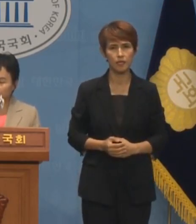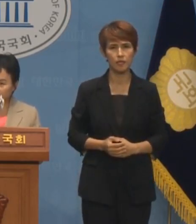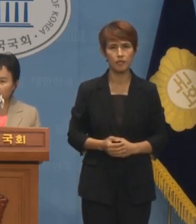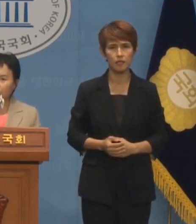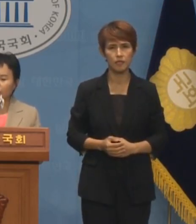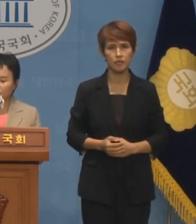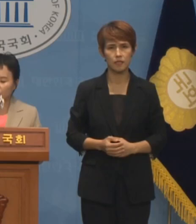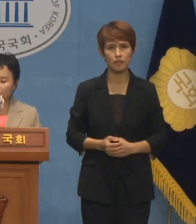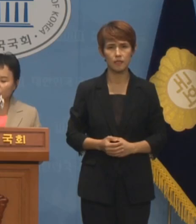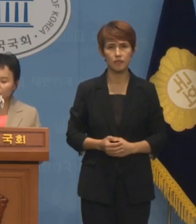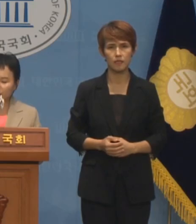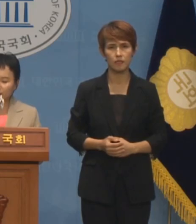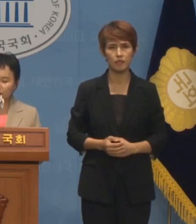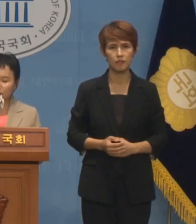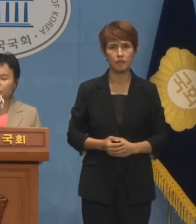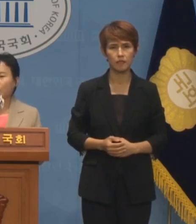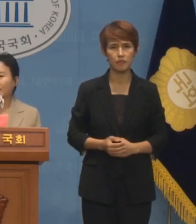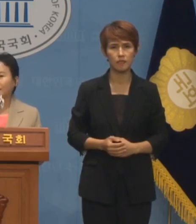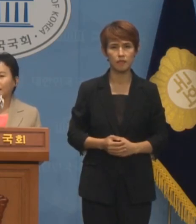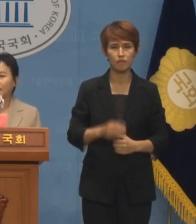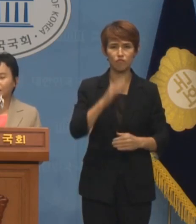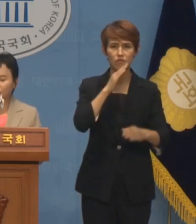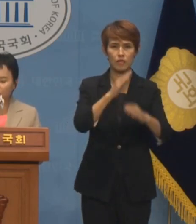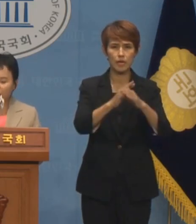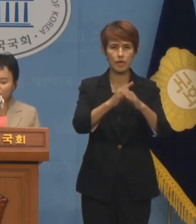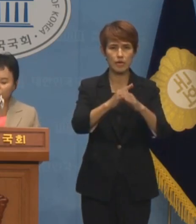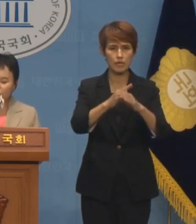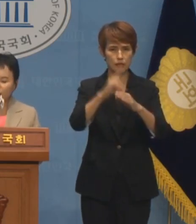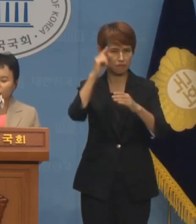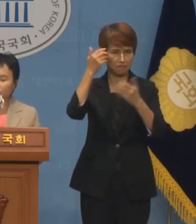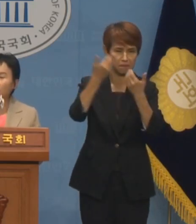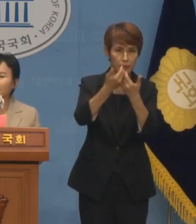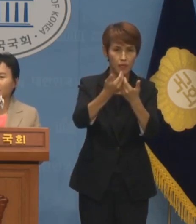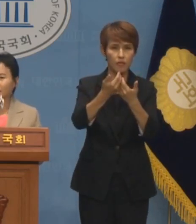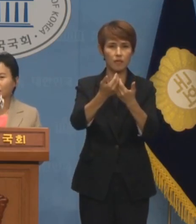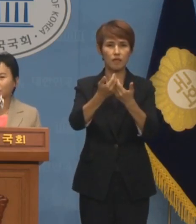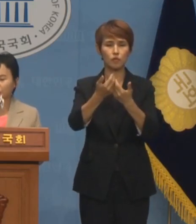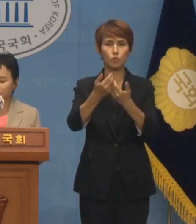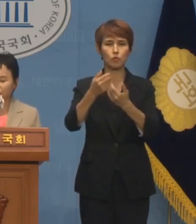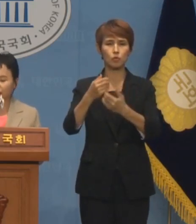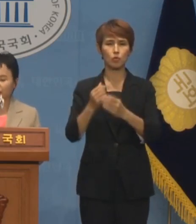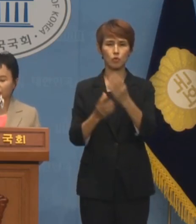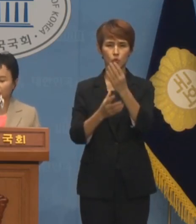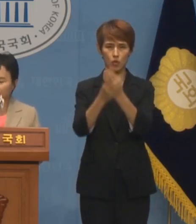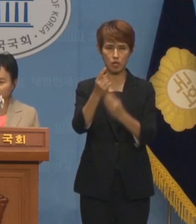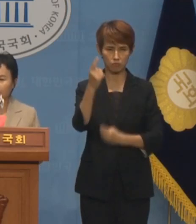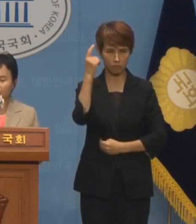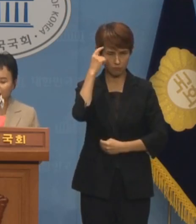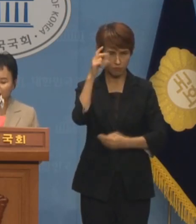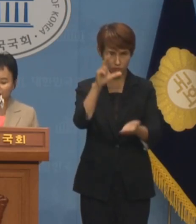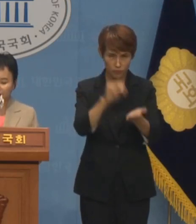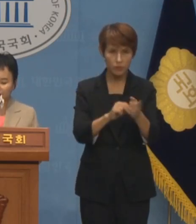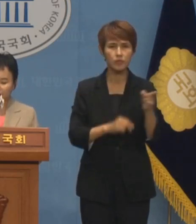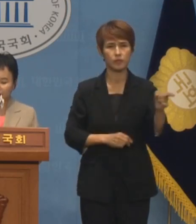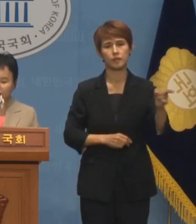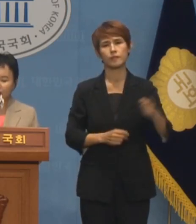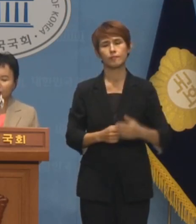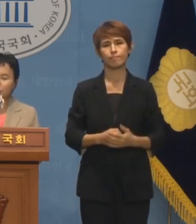오염된 대북관 그리고 안보관 통일관에서 비롯된 것입니다.